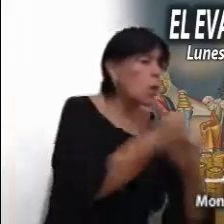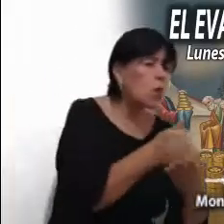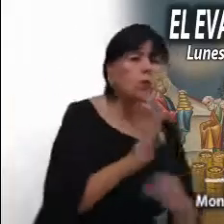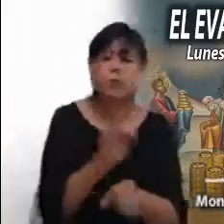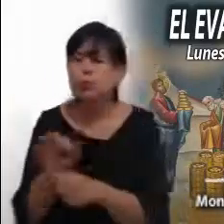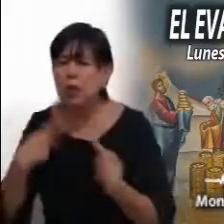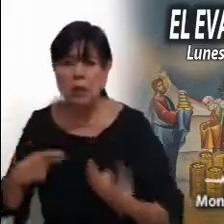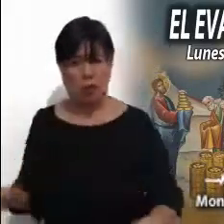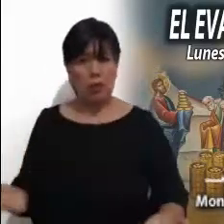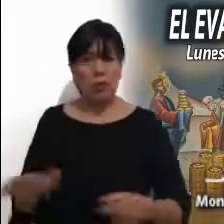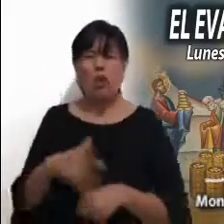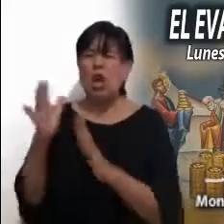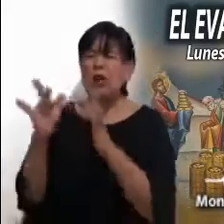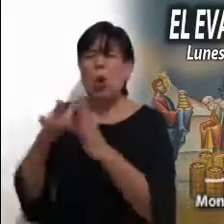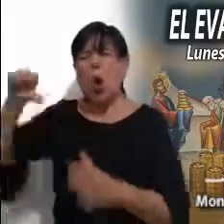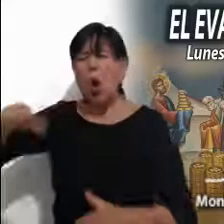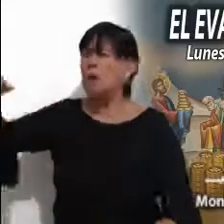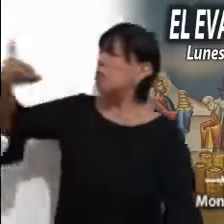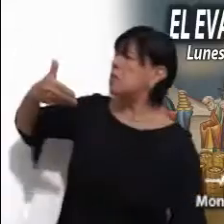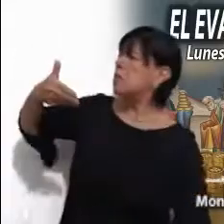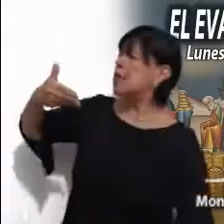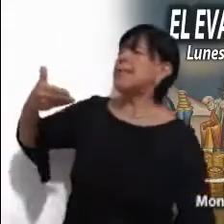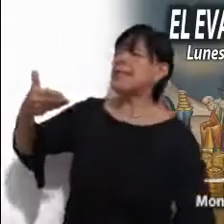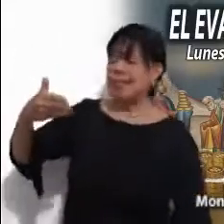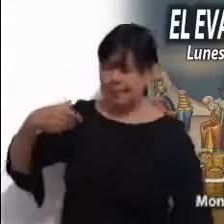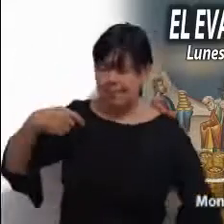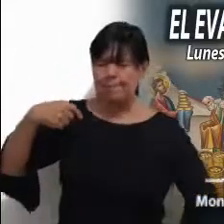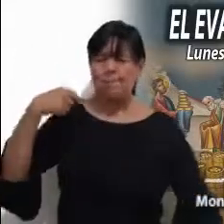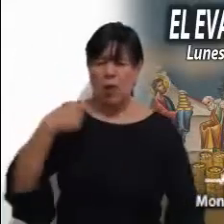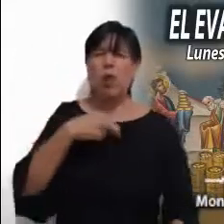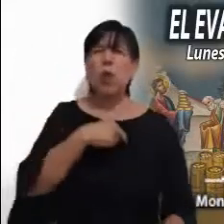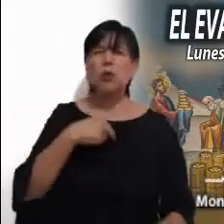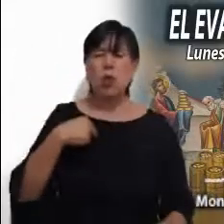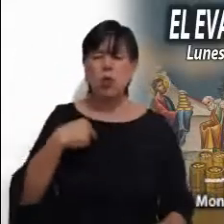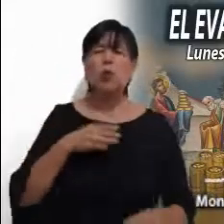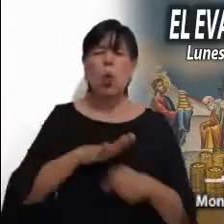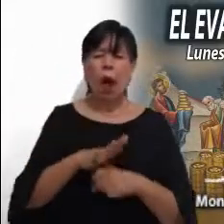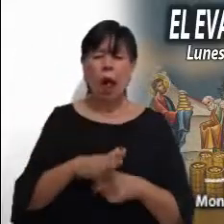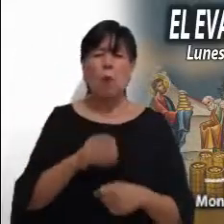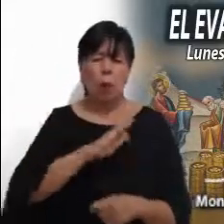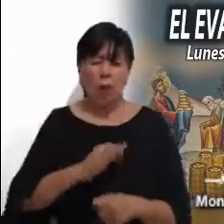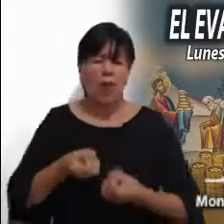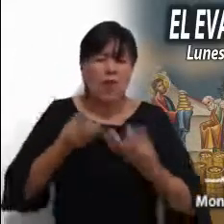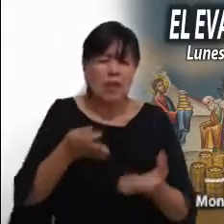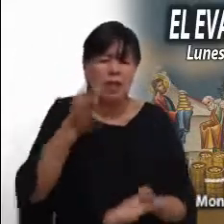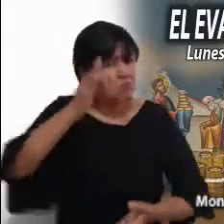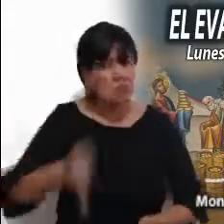¿Qué nos pide hoy Jesús? ¿Qué estamos nosotros dispuestos a ofrecer?